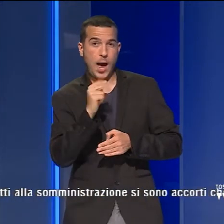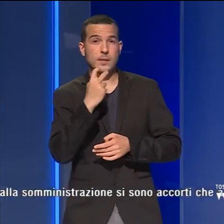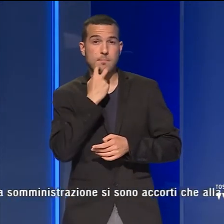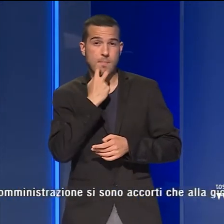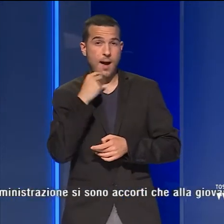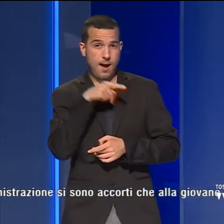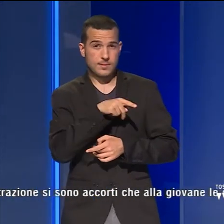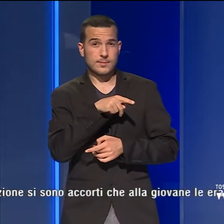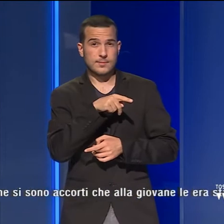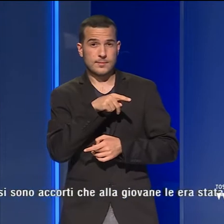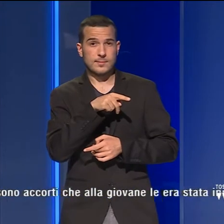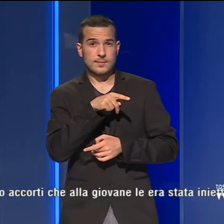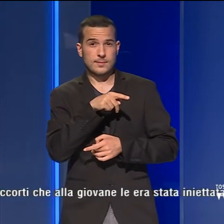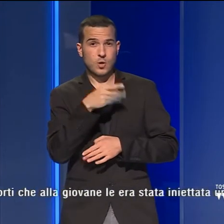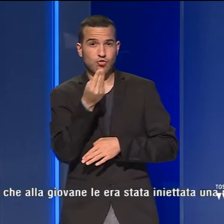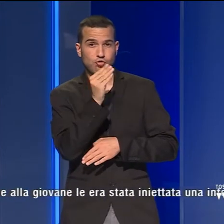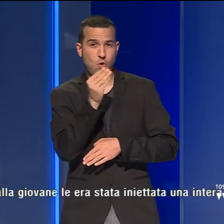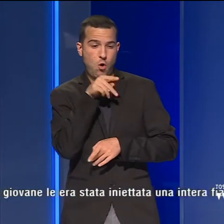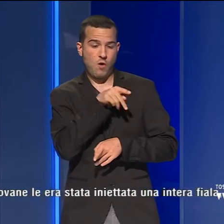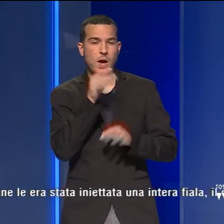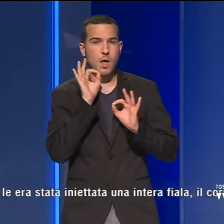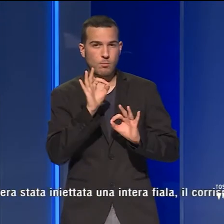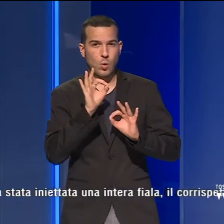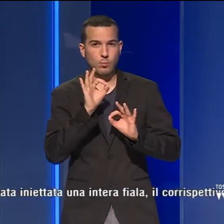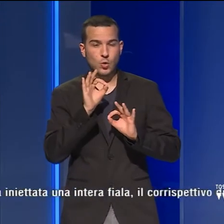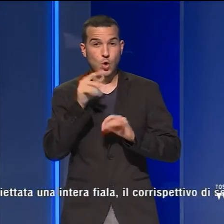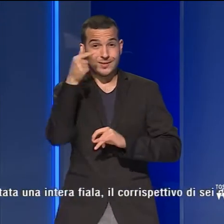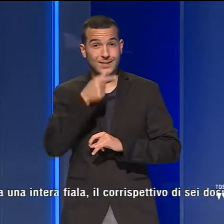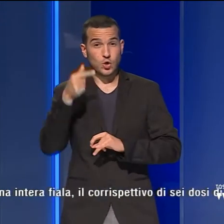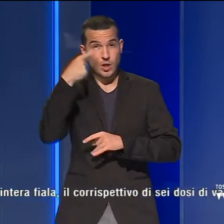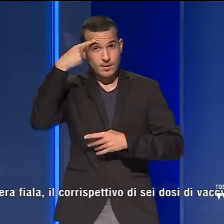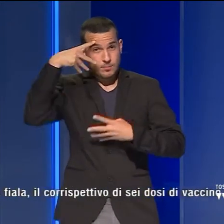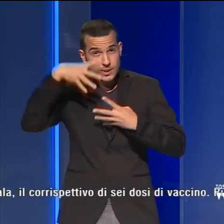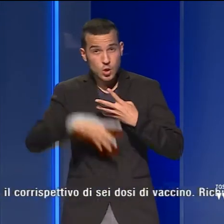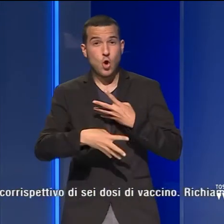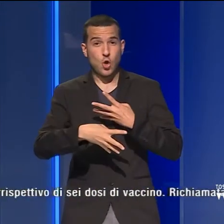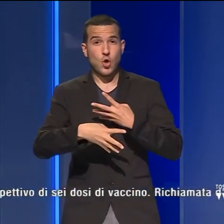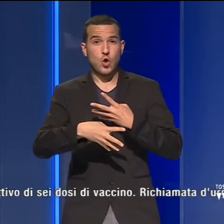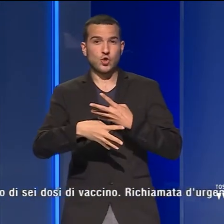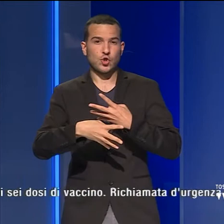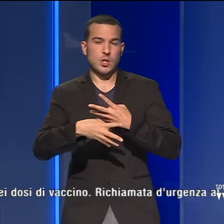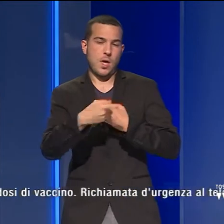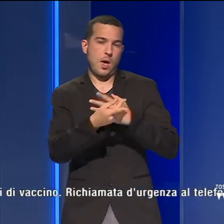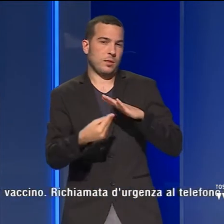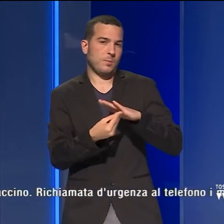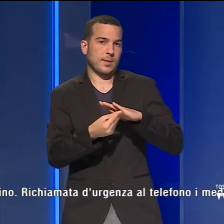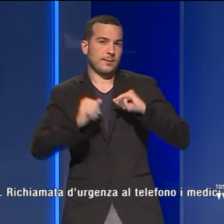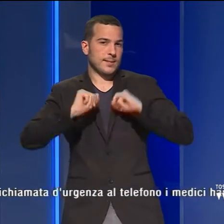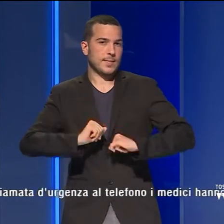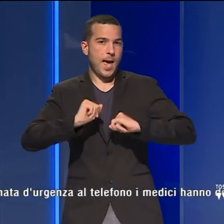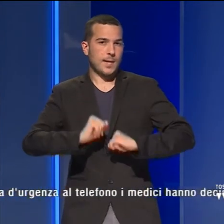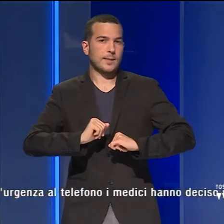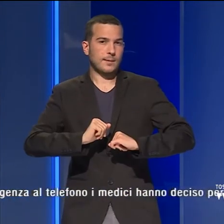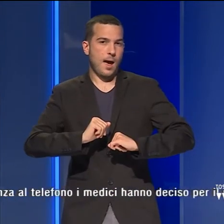la giovane, che è una tirocinante in psicologia e quindi rientra tra le persone di ambito sanitario da